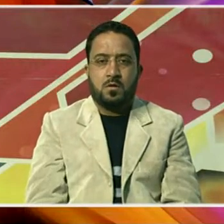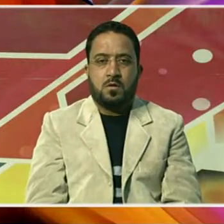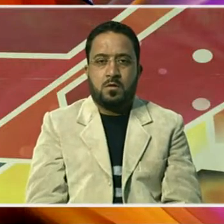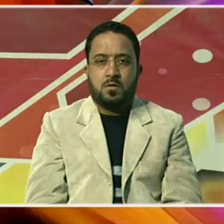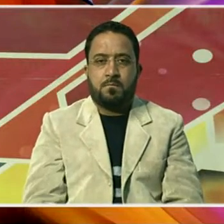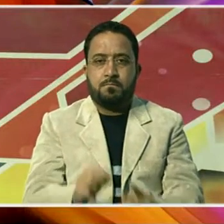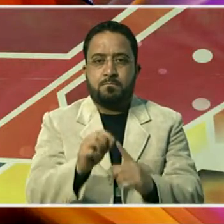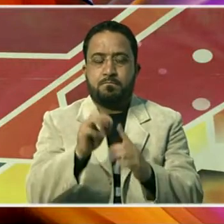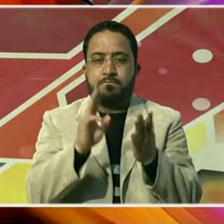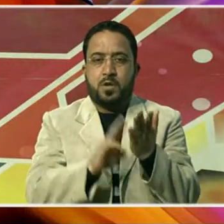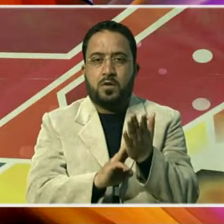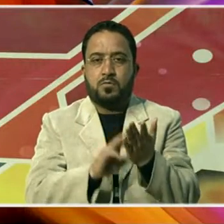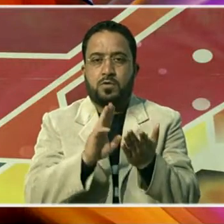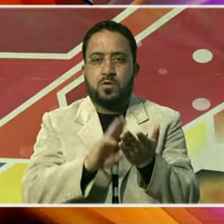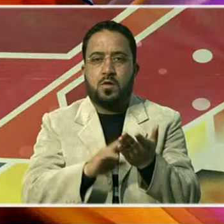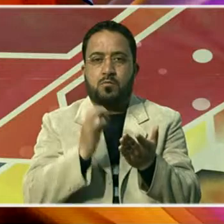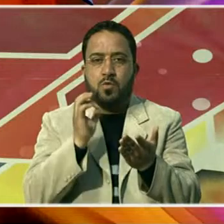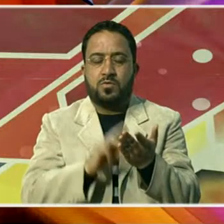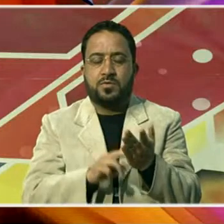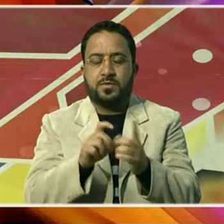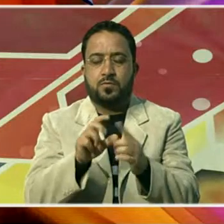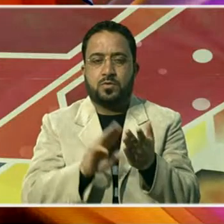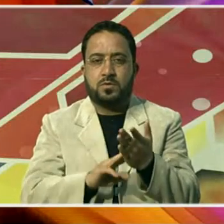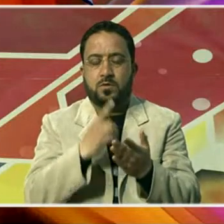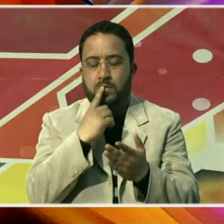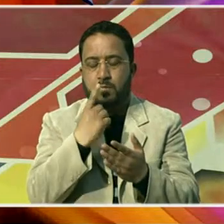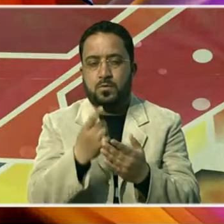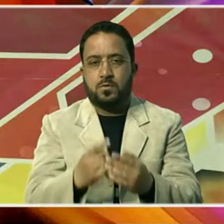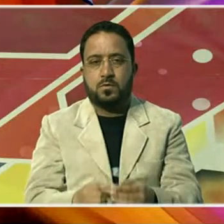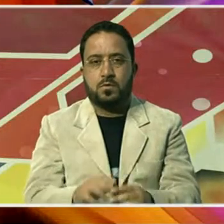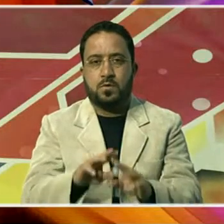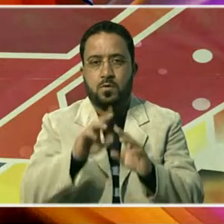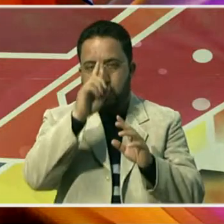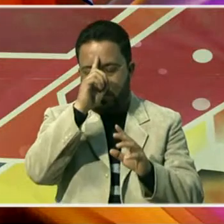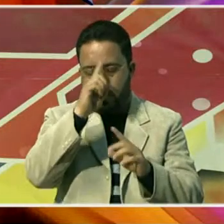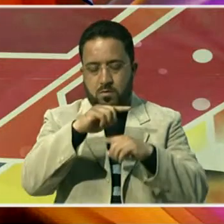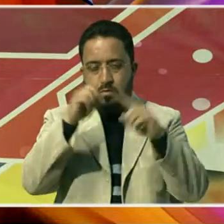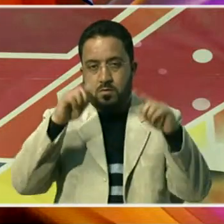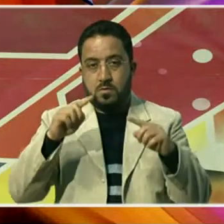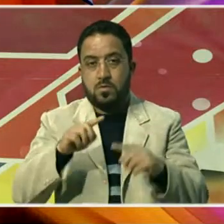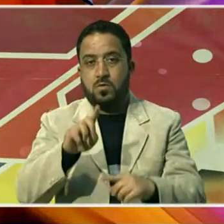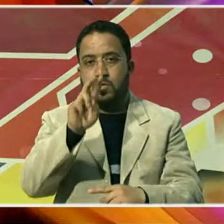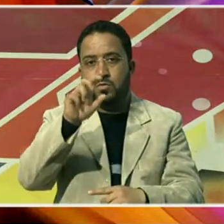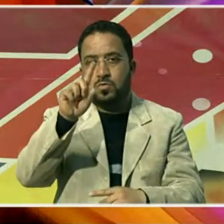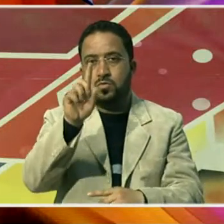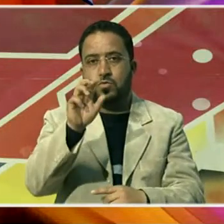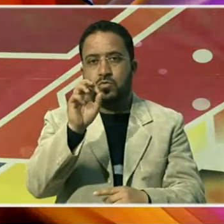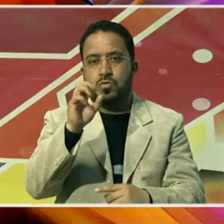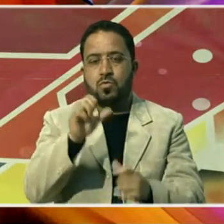وزیراعظم نرندر موڈی نے ملک میں کووڈ انیس وبا کی